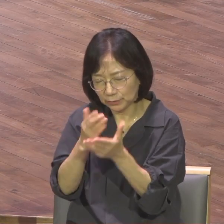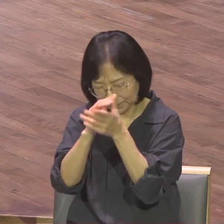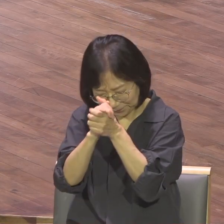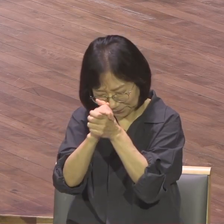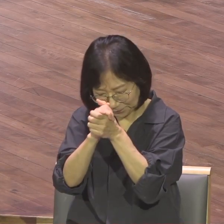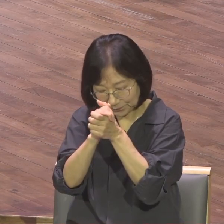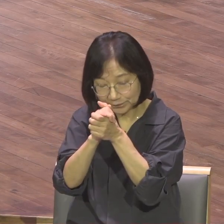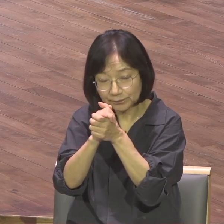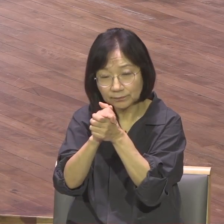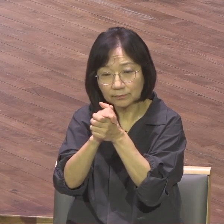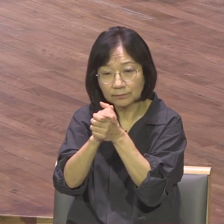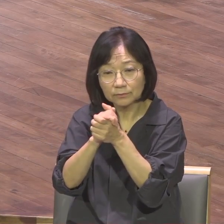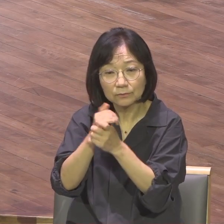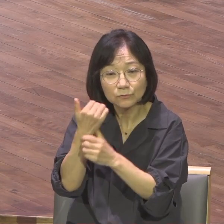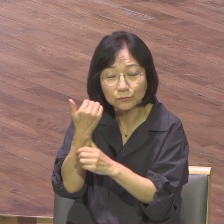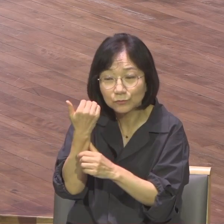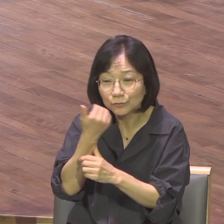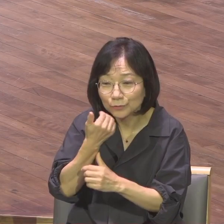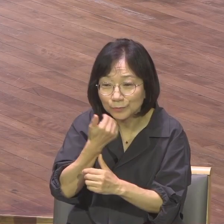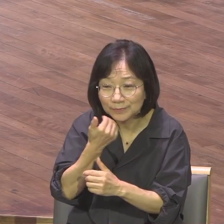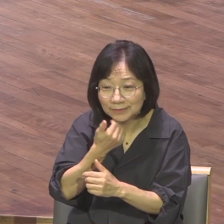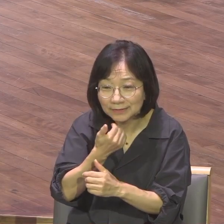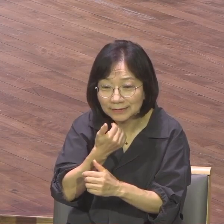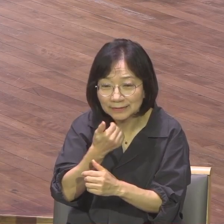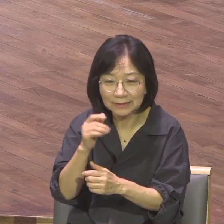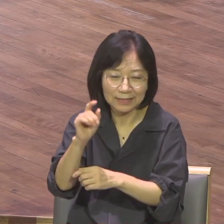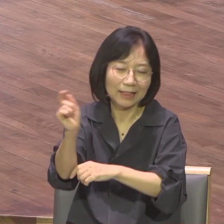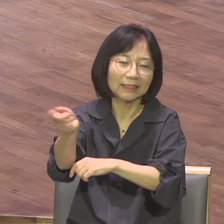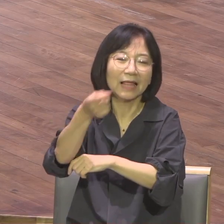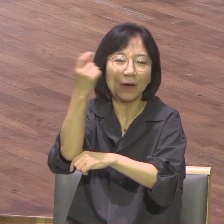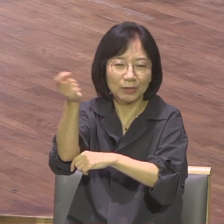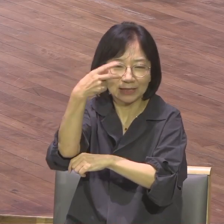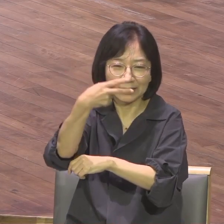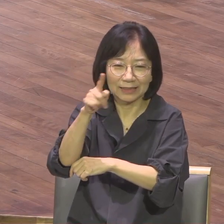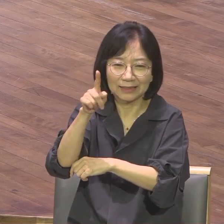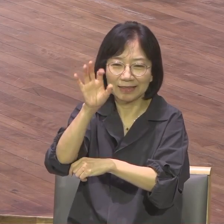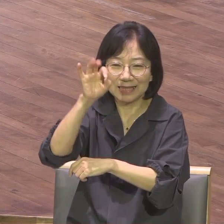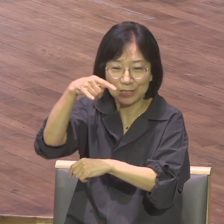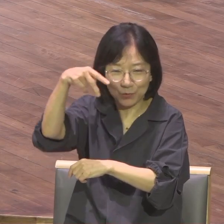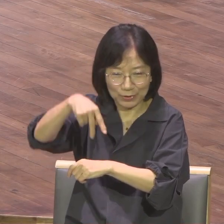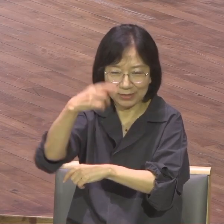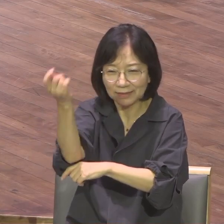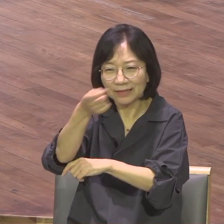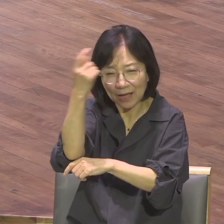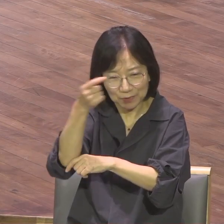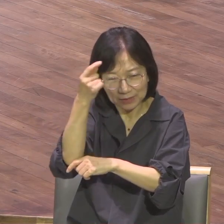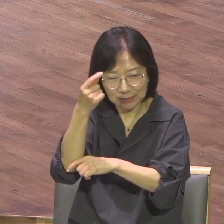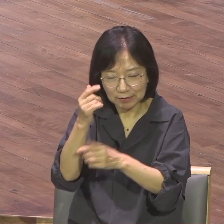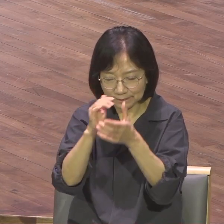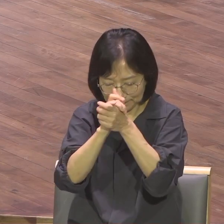언약의 한이 담겨있는 다윗의 고백입니다 다윗의 가정 가문에 많은 풍파가 있었습니다